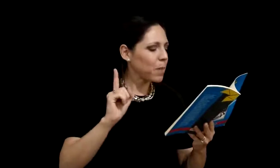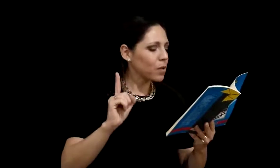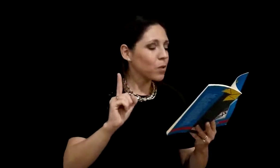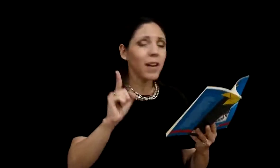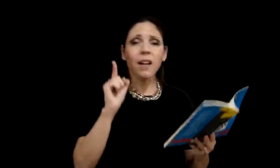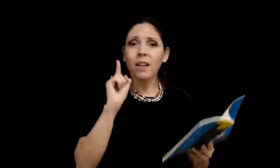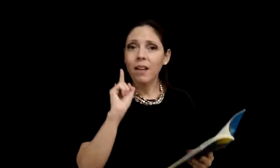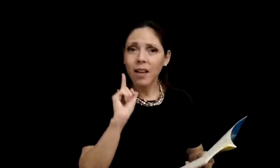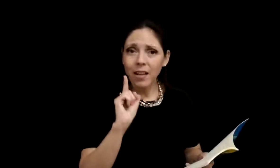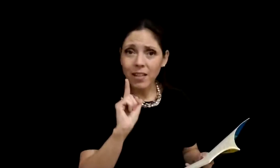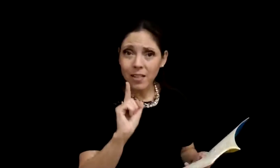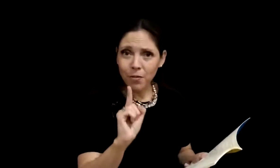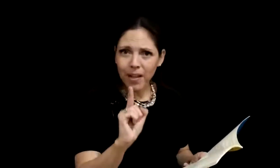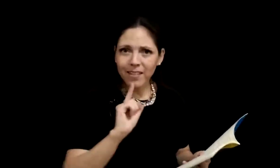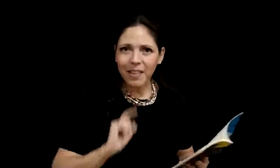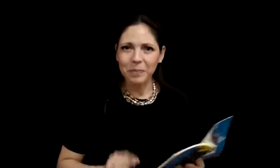persona es diferente.